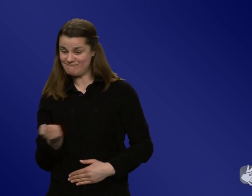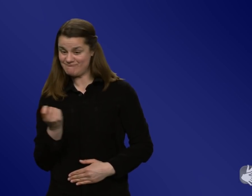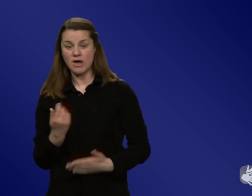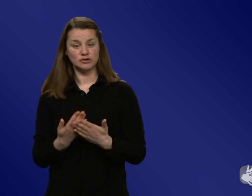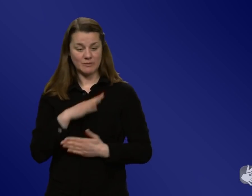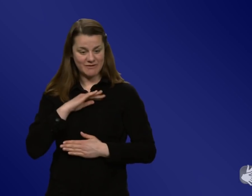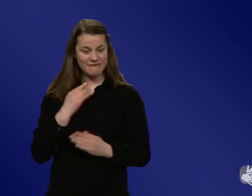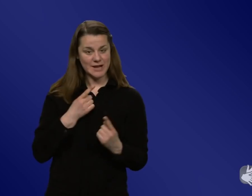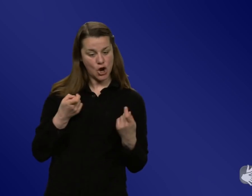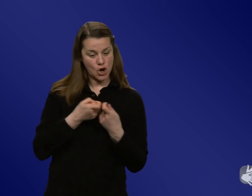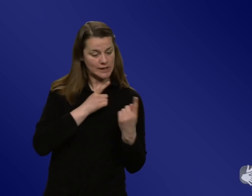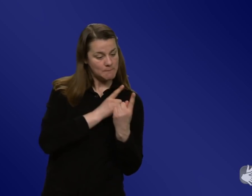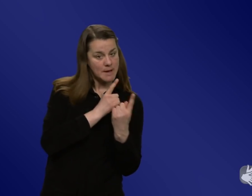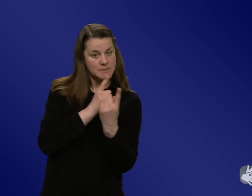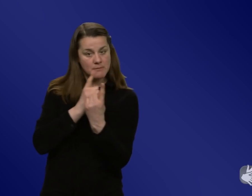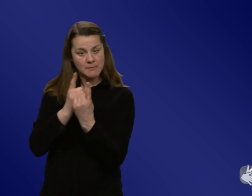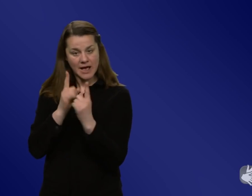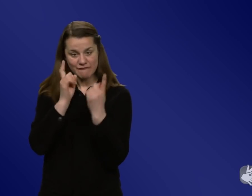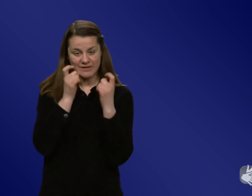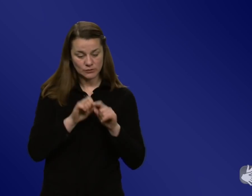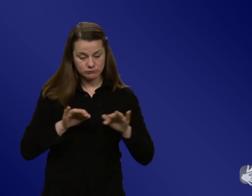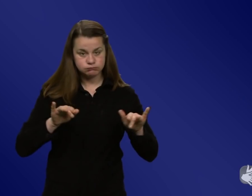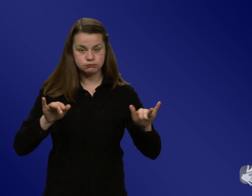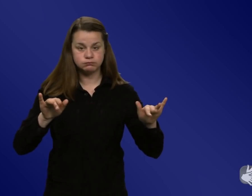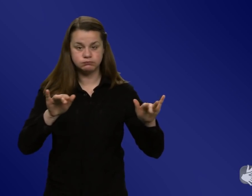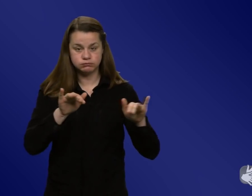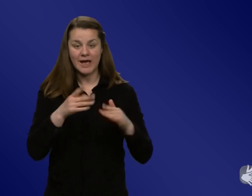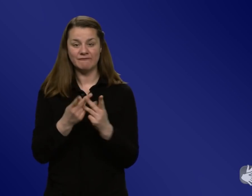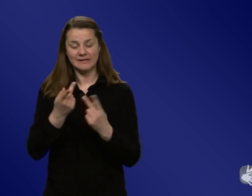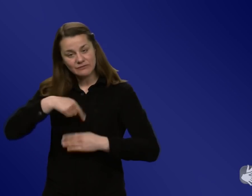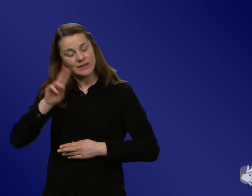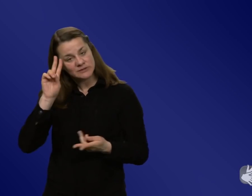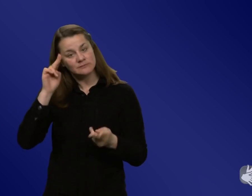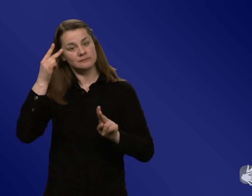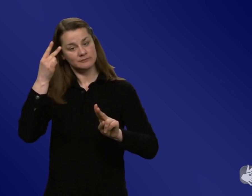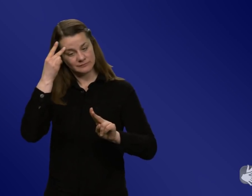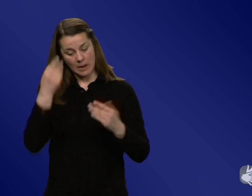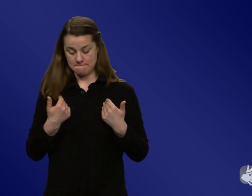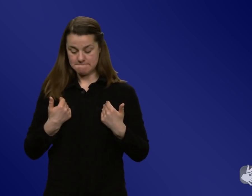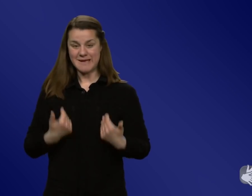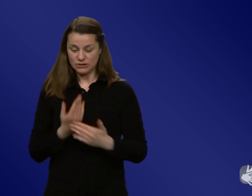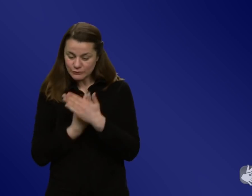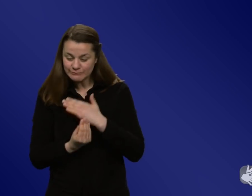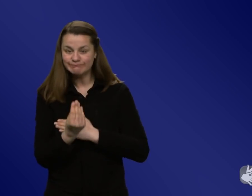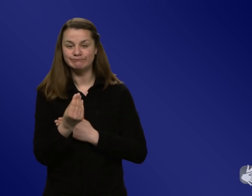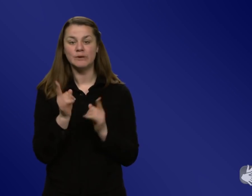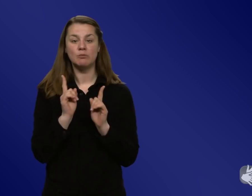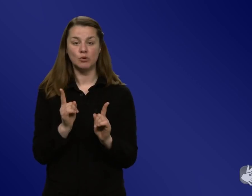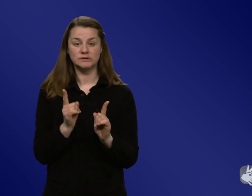dann verbreitet sich das Virus und da muss umgedacht werden. Der Mensch muss verstanden werden, denn sonst kann man eben Verhalten auch nicht verändern.